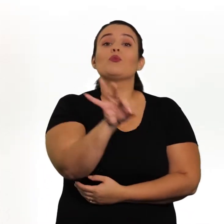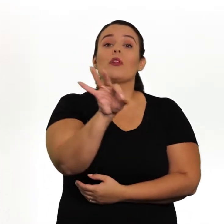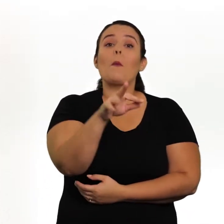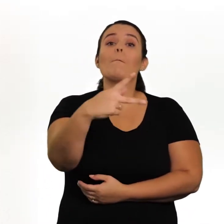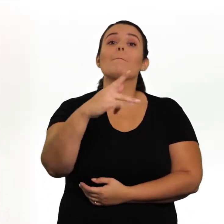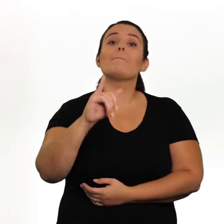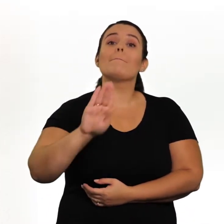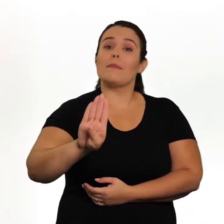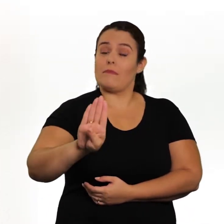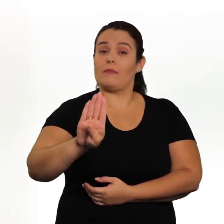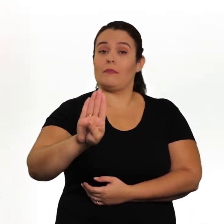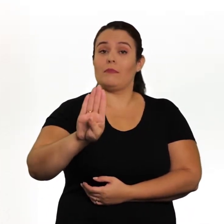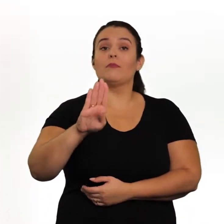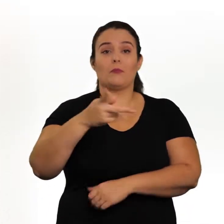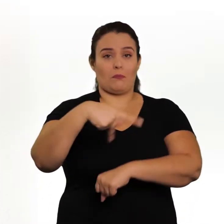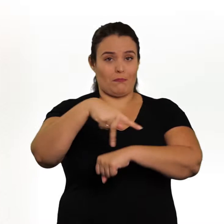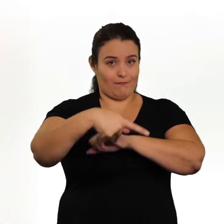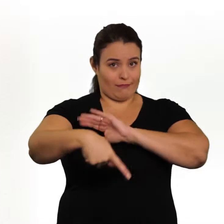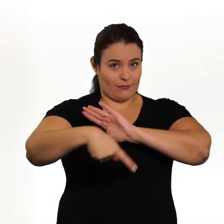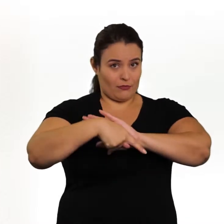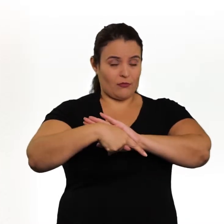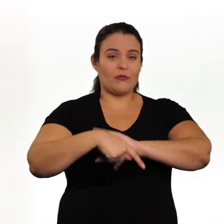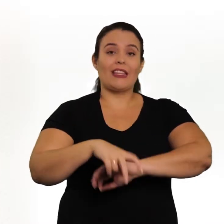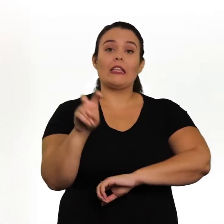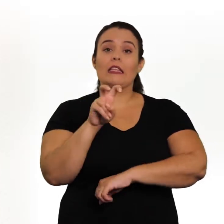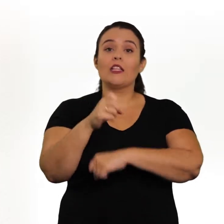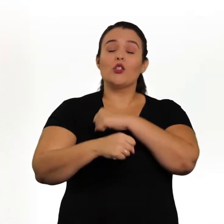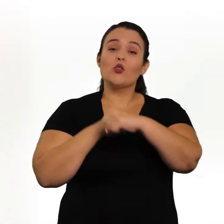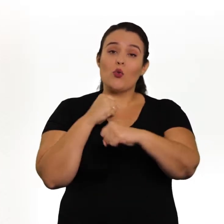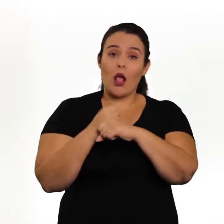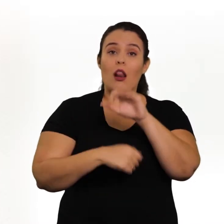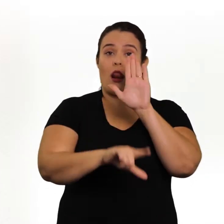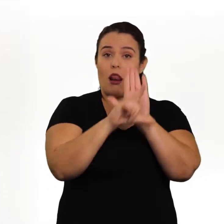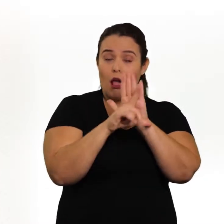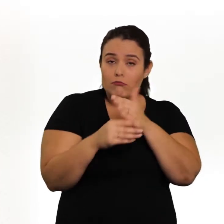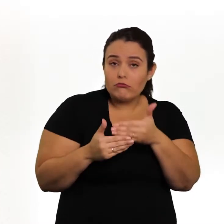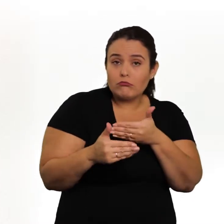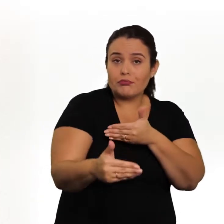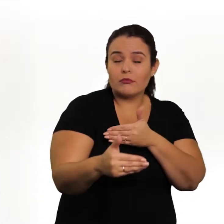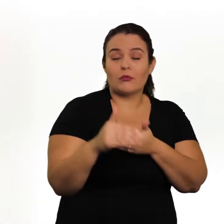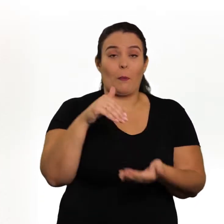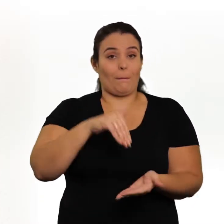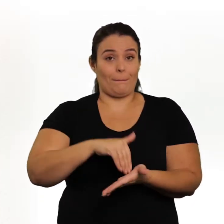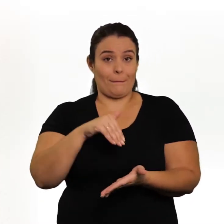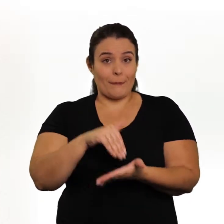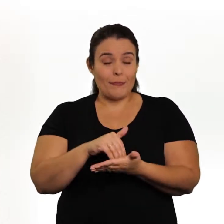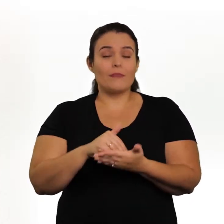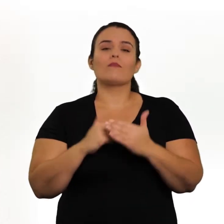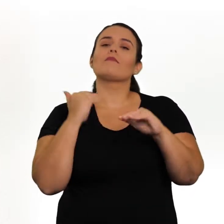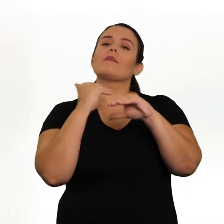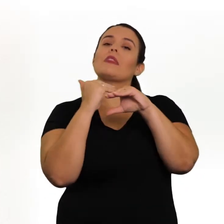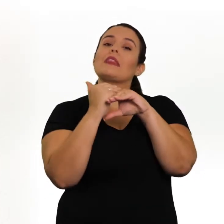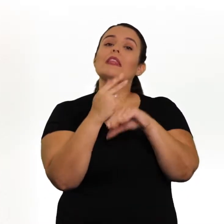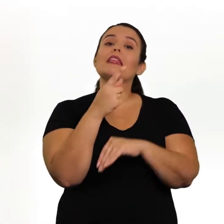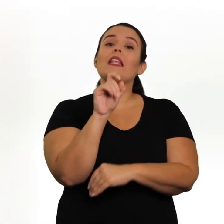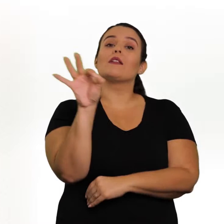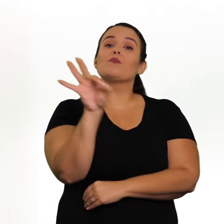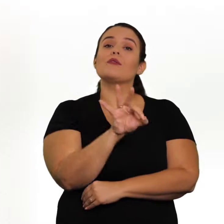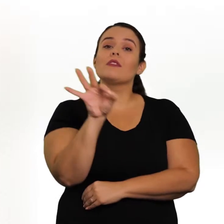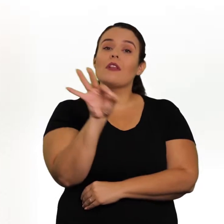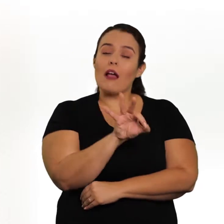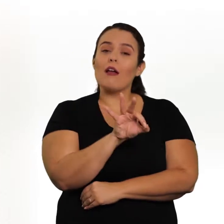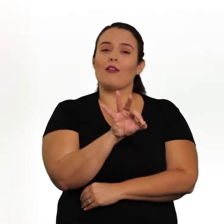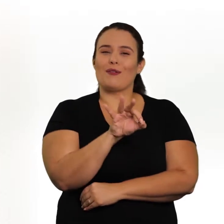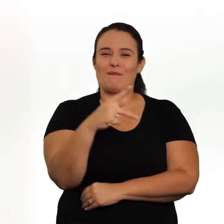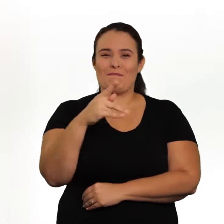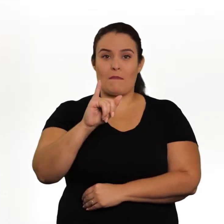patamar de 7% do Produto Interno Bruto, PIB, do país, no quinto ano de vigência desta lei, e, no mínimo, o equivalente a 10